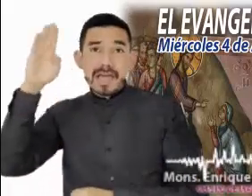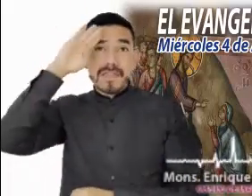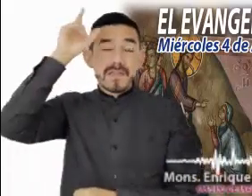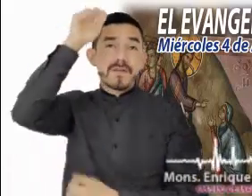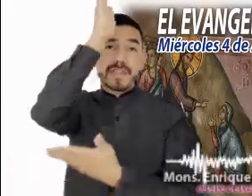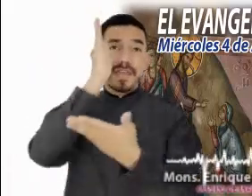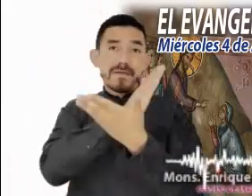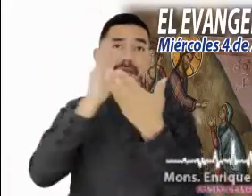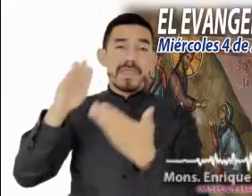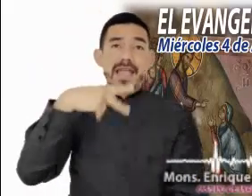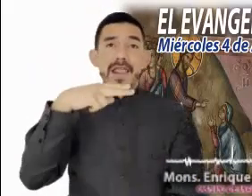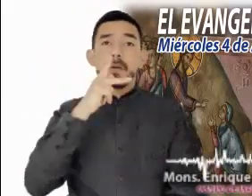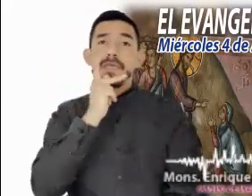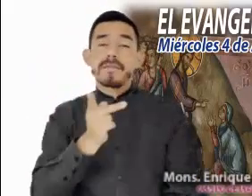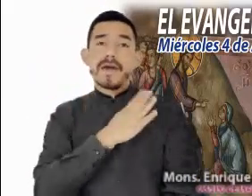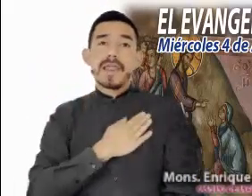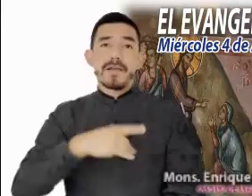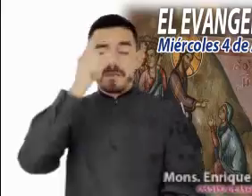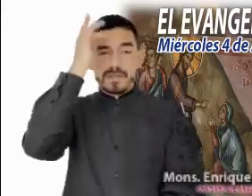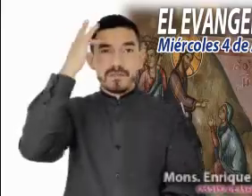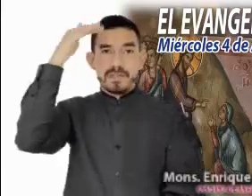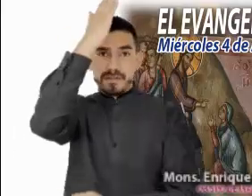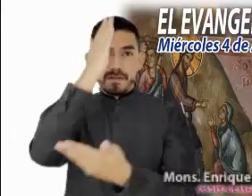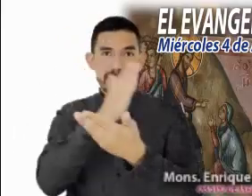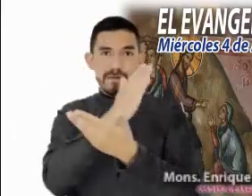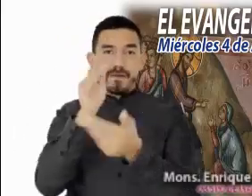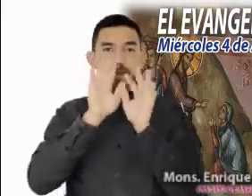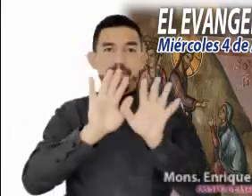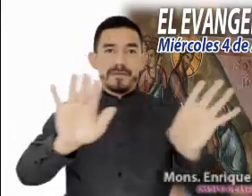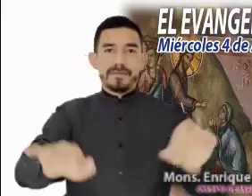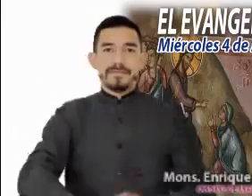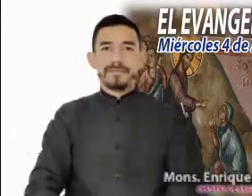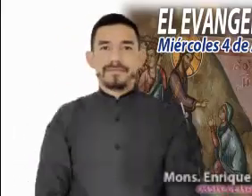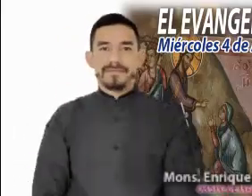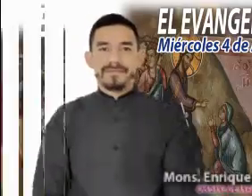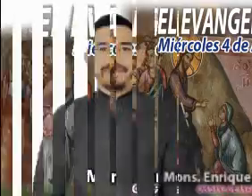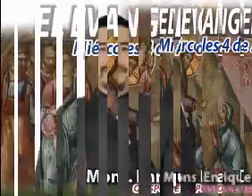El Señor te bendiga en nombre del Padre y del Hijo y del Espíritu Santo.